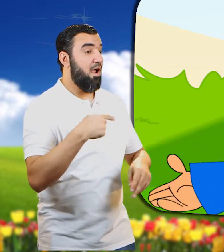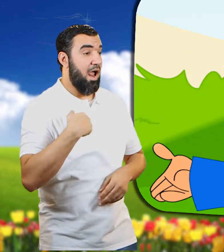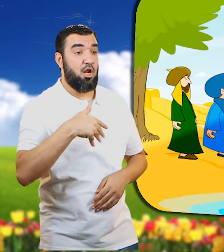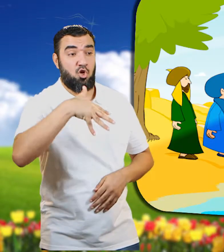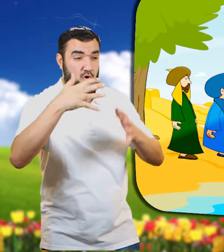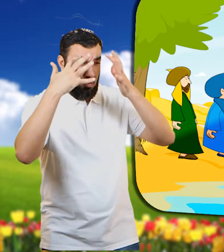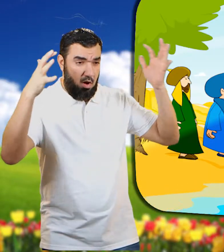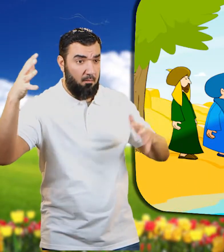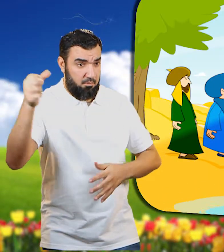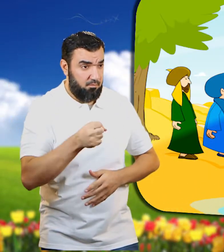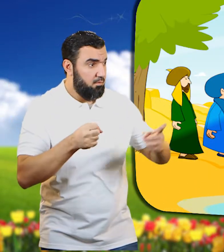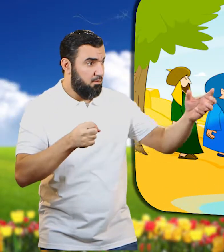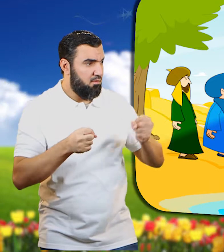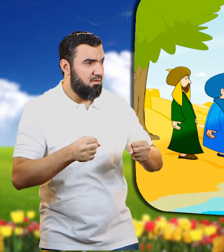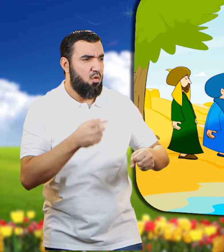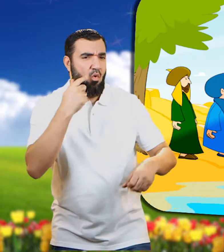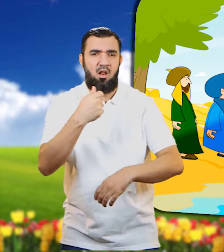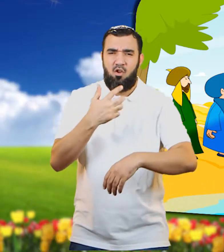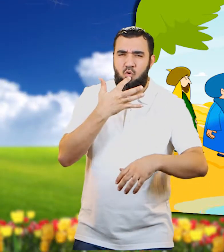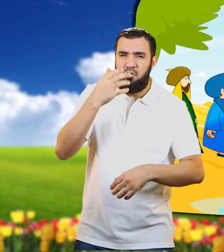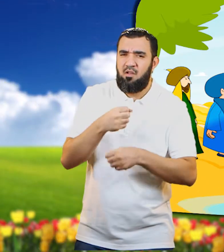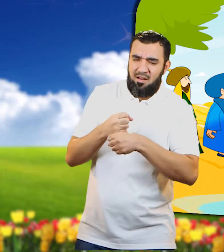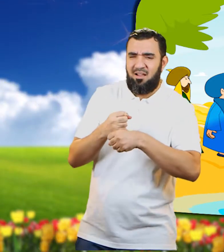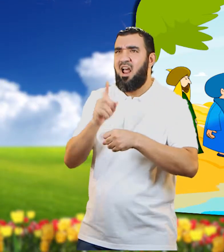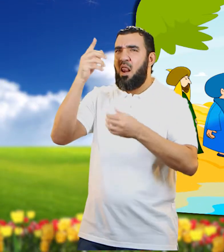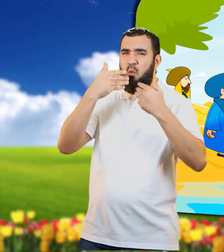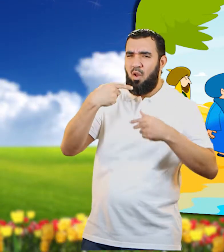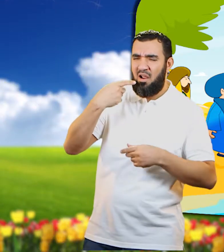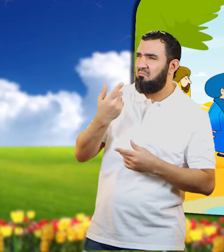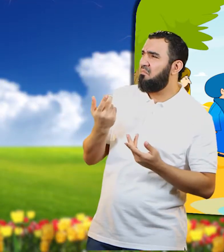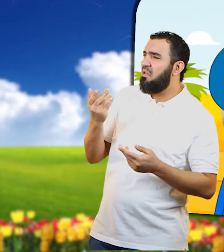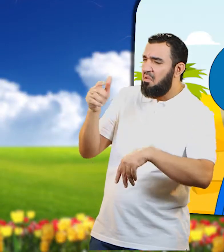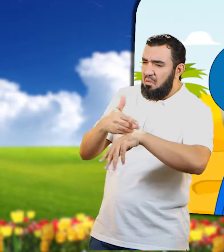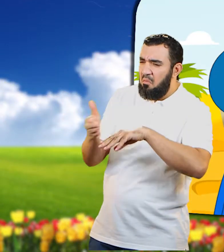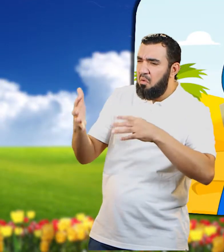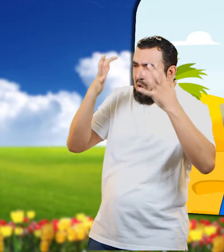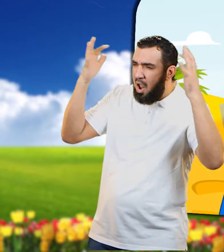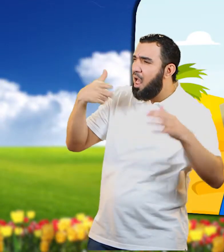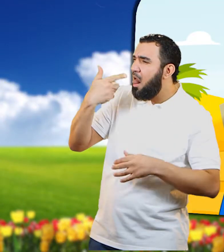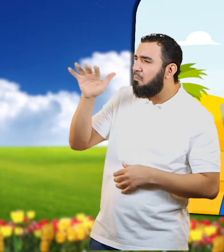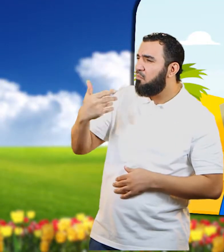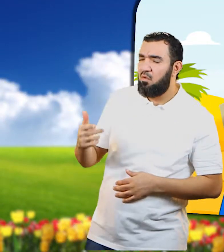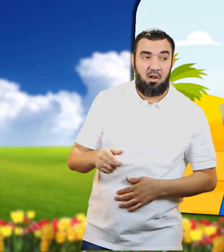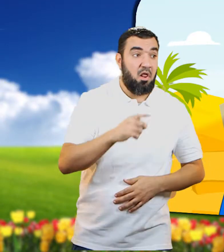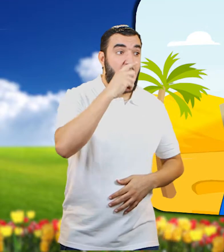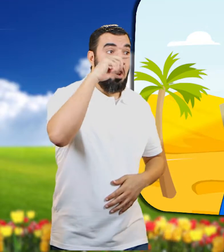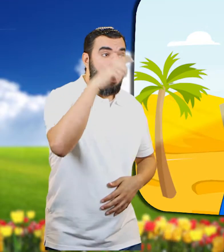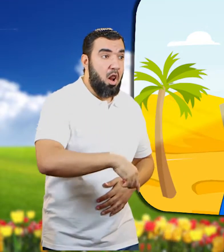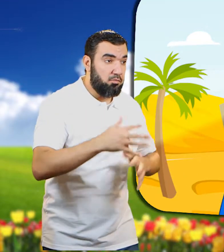اين عالمكم هذا لماذا لم يأتي الى الان انا واثق بانه سيأتي بعد